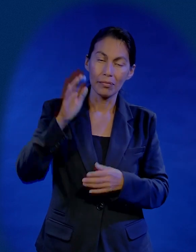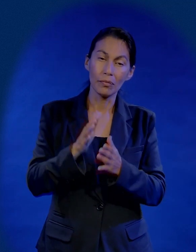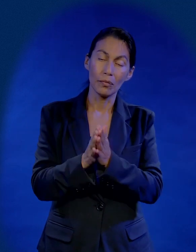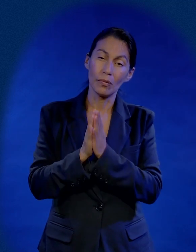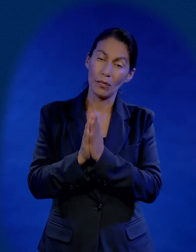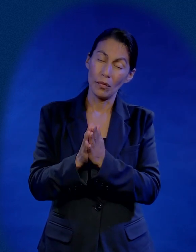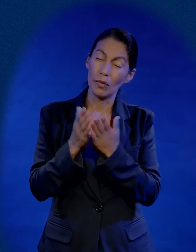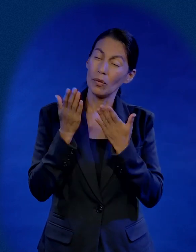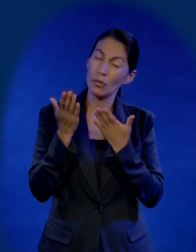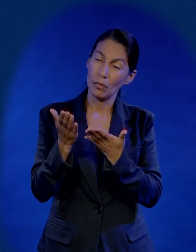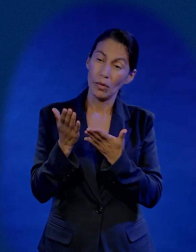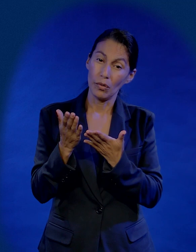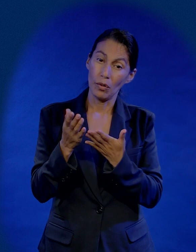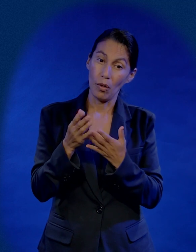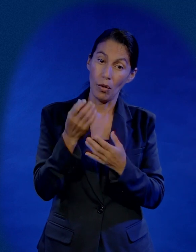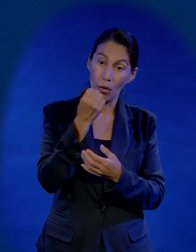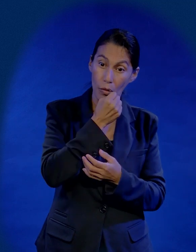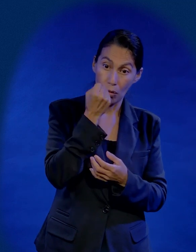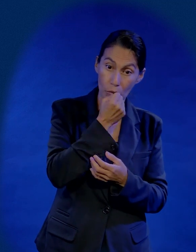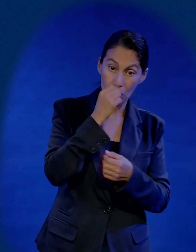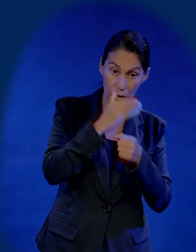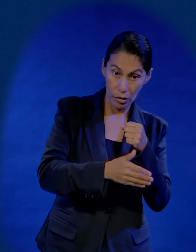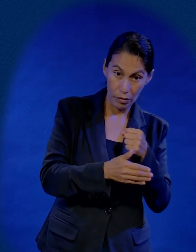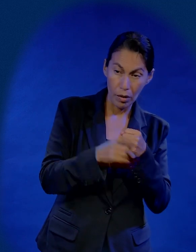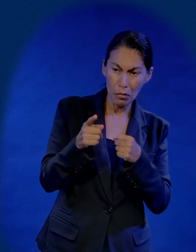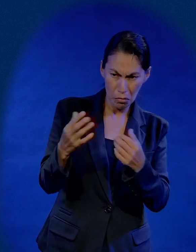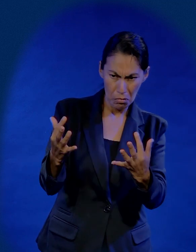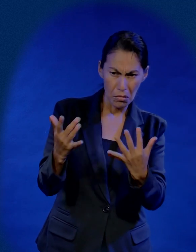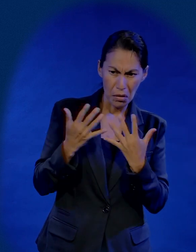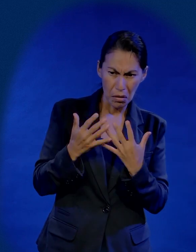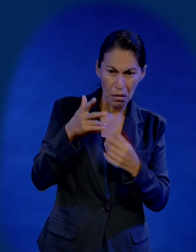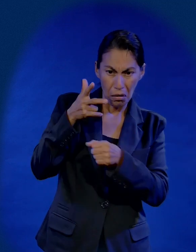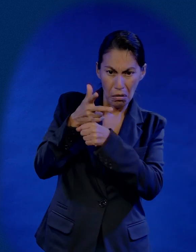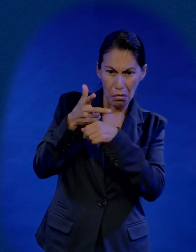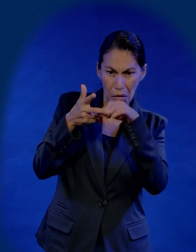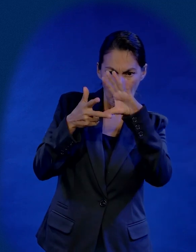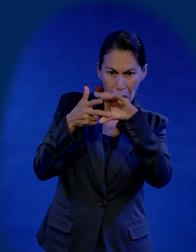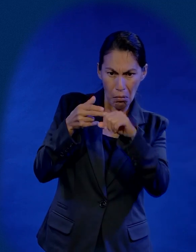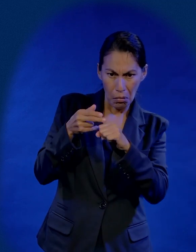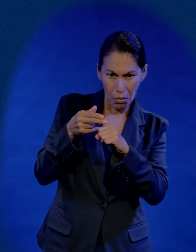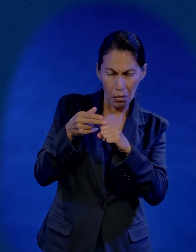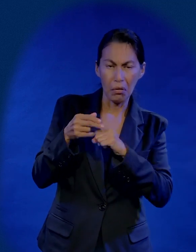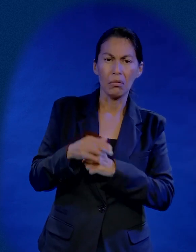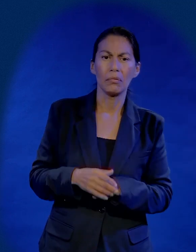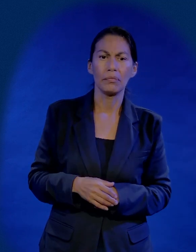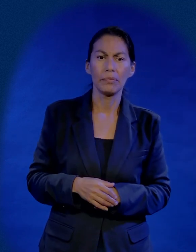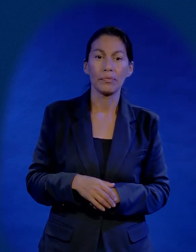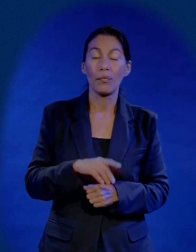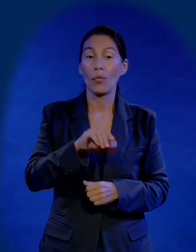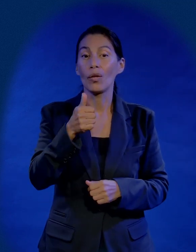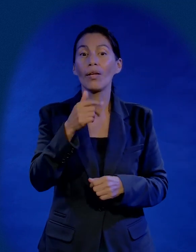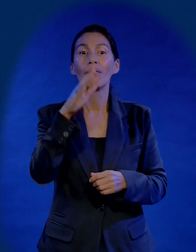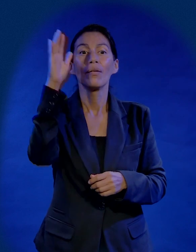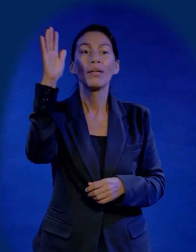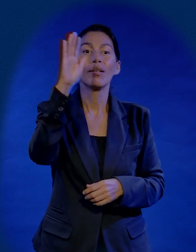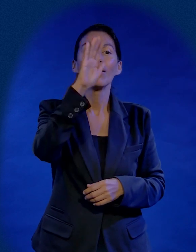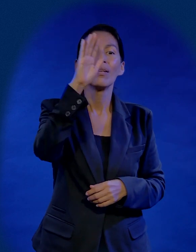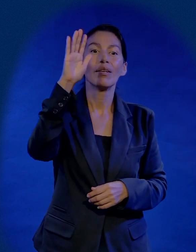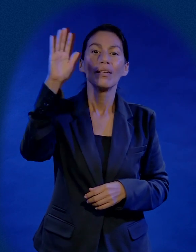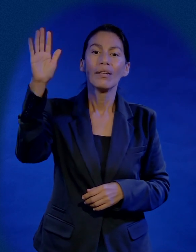gloria a Dios yo te voy a rogar que en cuanto acabe el culto tú vengas aquí ya no va a haber cámaras pero ven vamos a orientarte y ayudarte